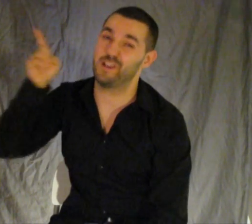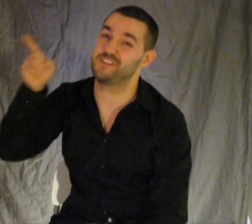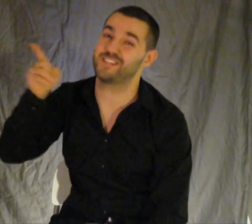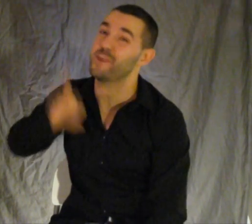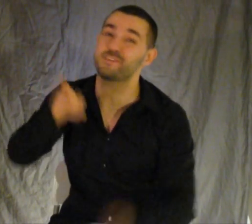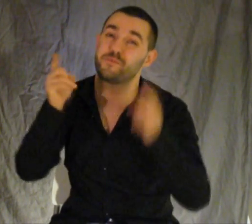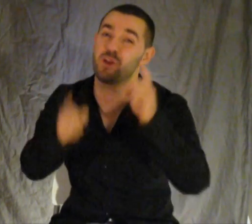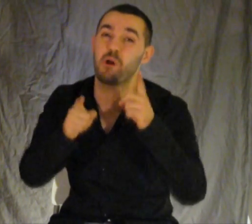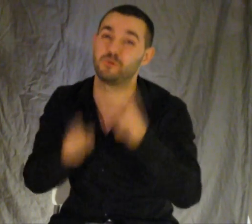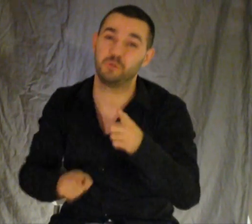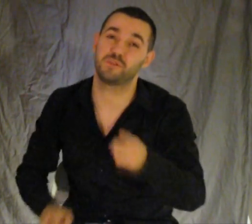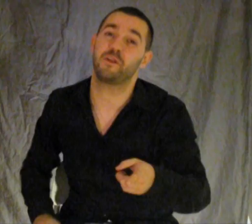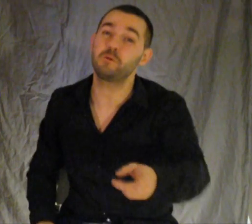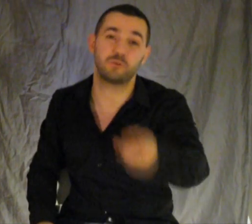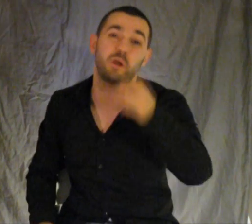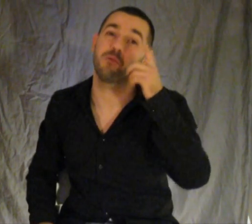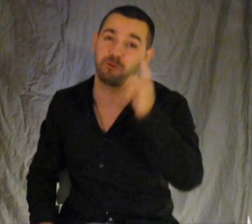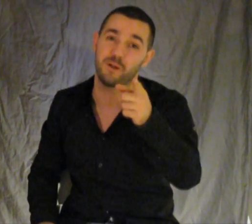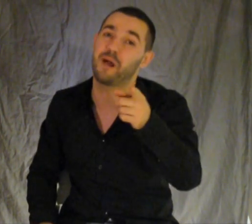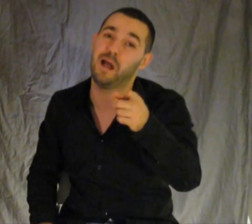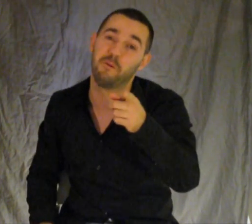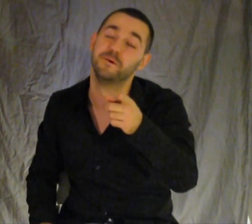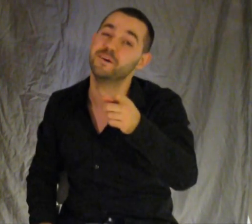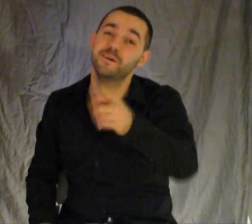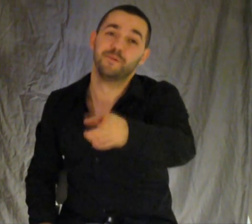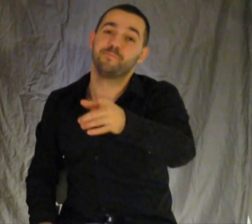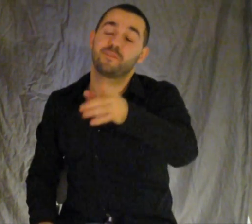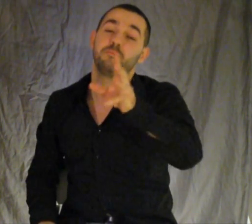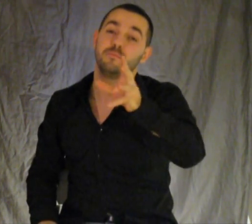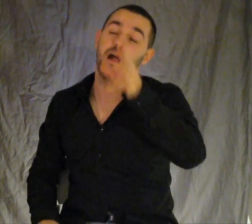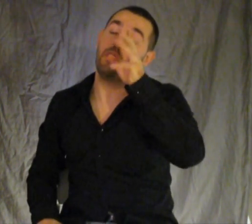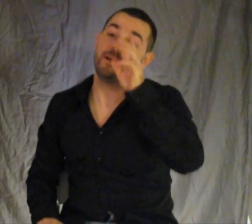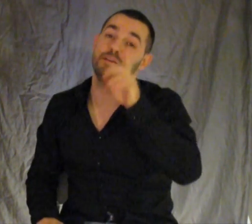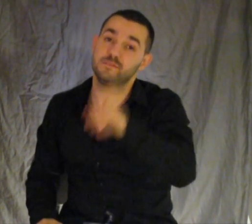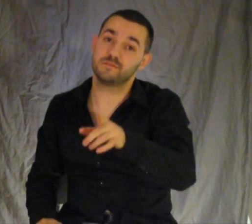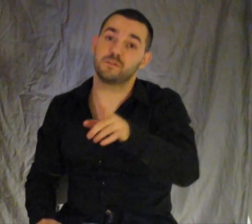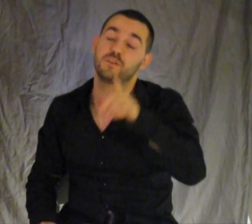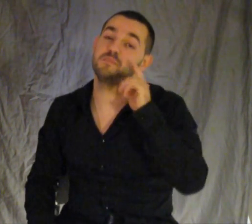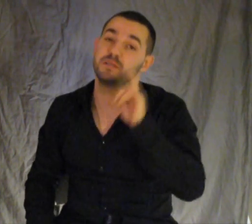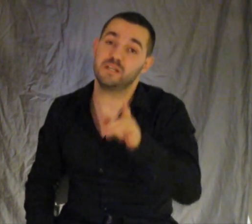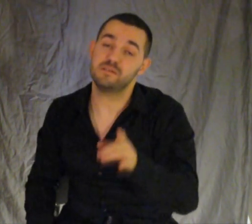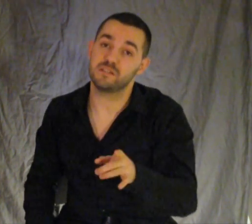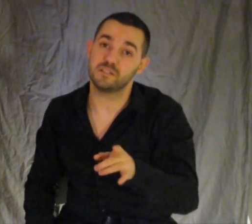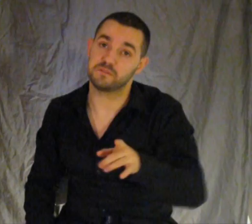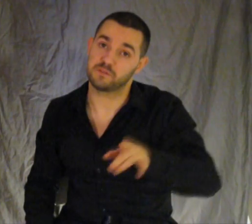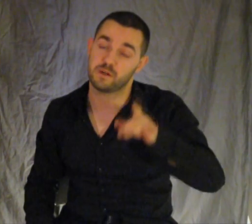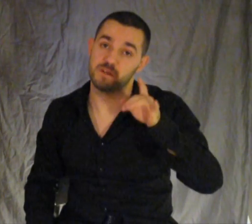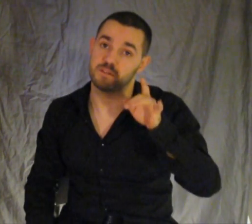la fiesta, gracias a personas como tú, se hicieron cosas como la ruta al bacalao. Ahora, no te eches para atrás y rápidamente,